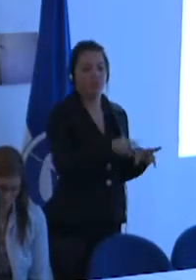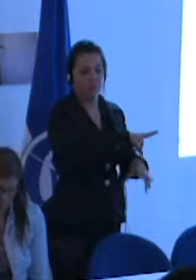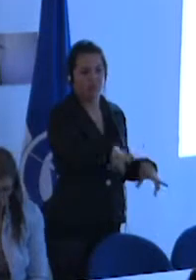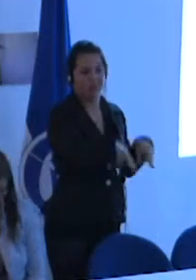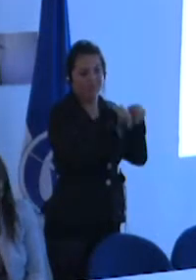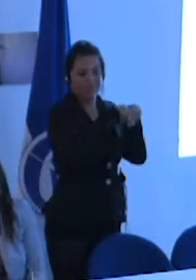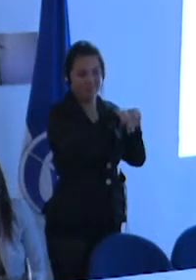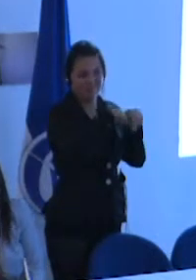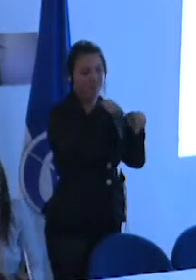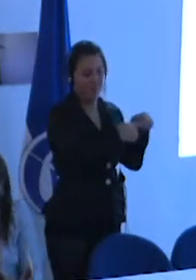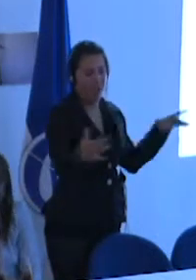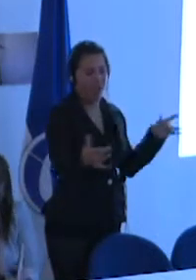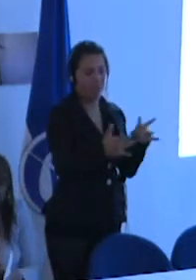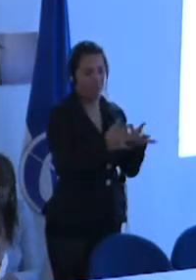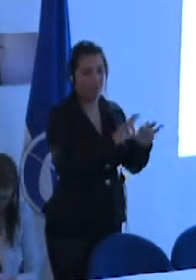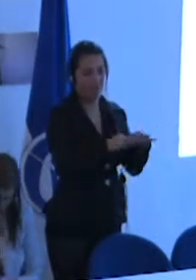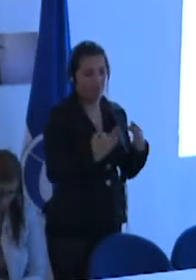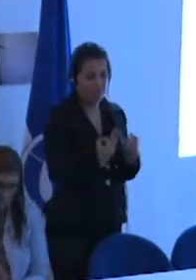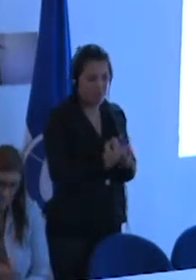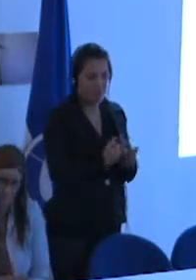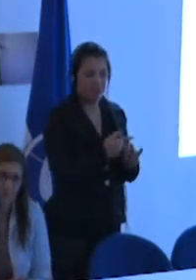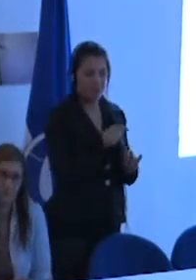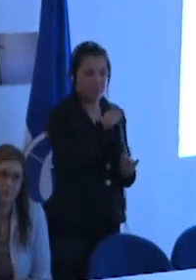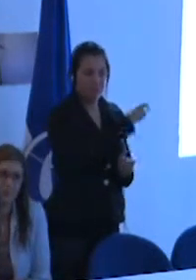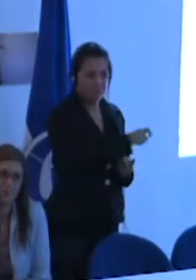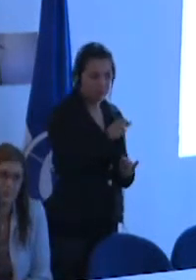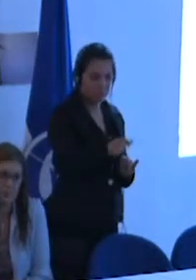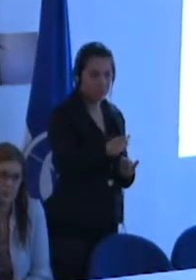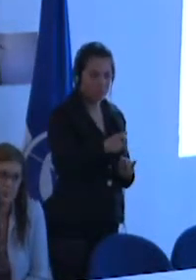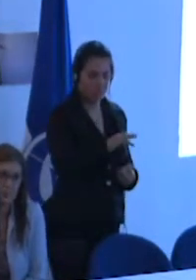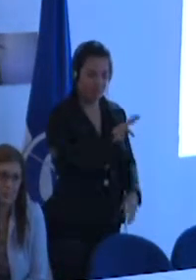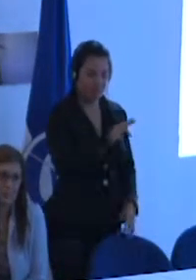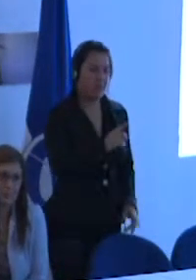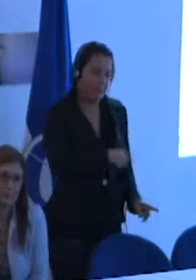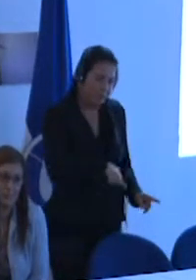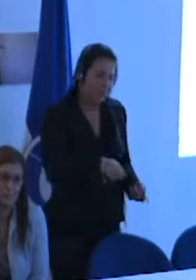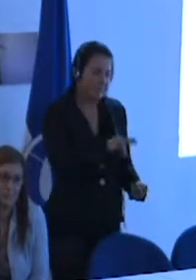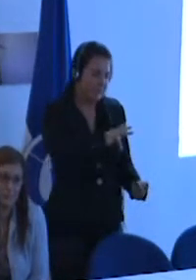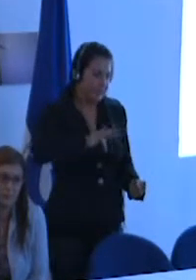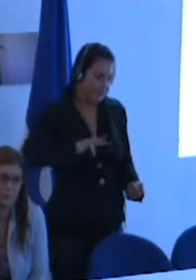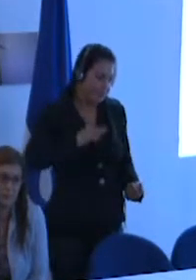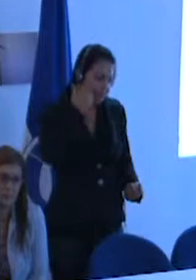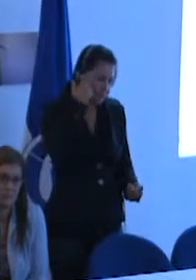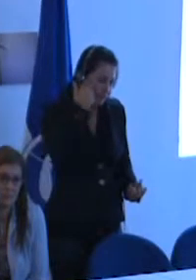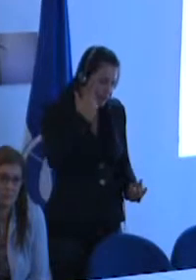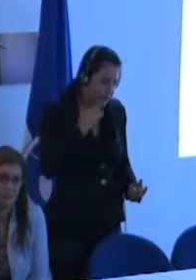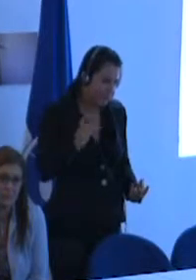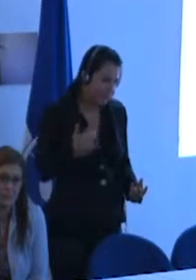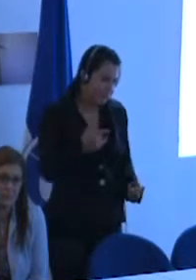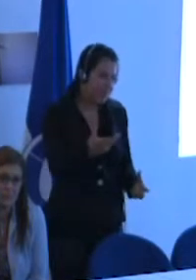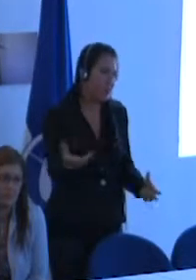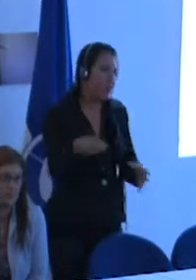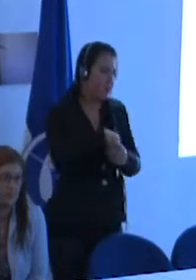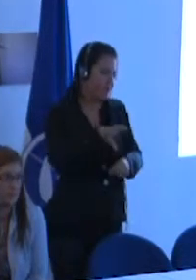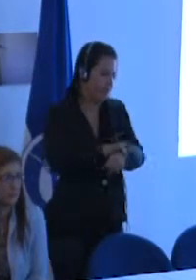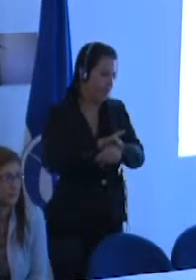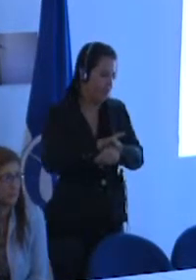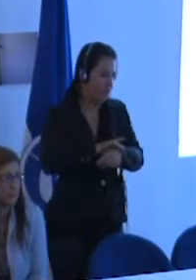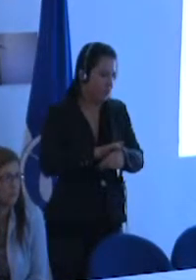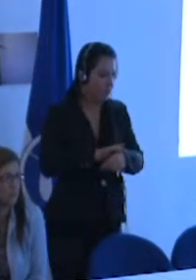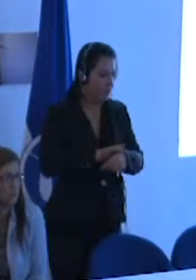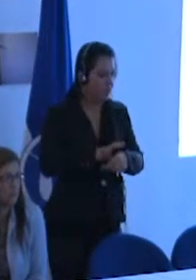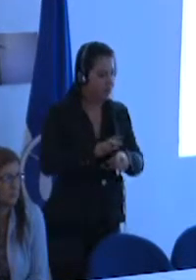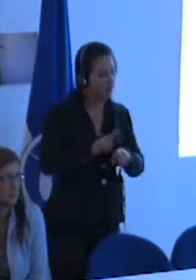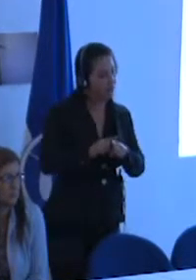concierne también a las familias y a las personas y a los terapeutas, evidentemente, pues, pasen parte del cuerpo médico,